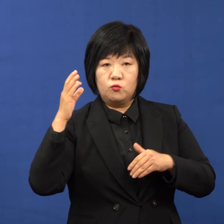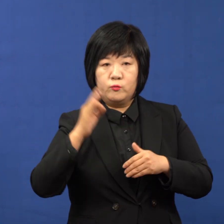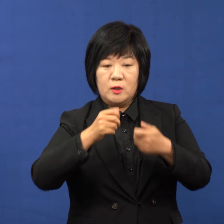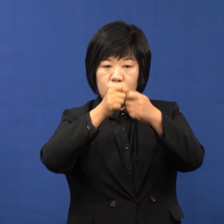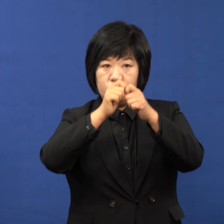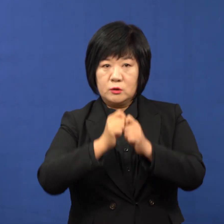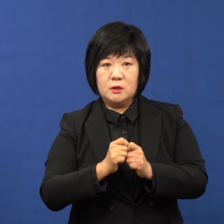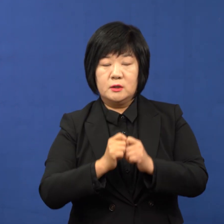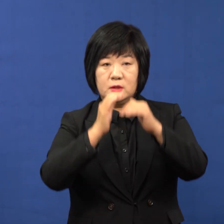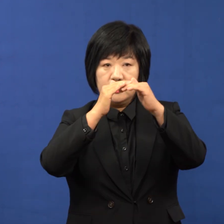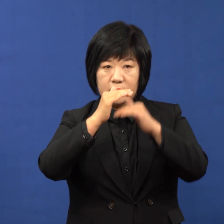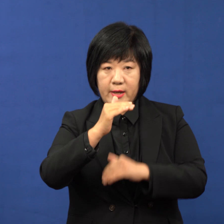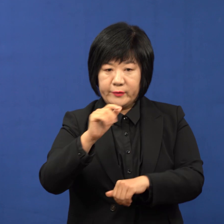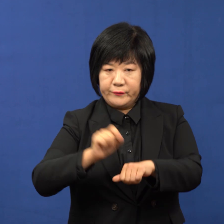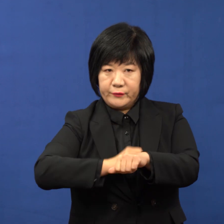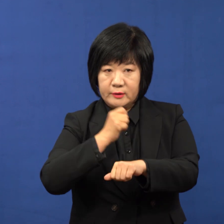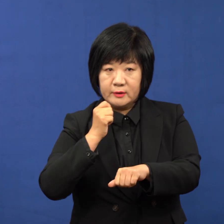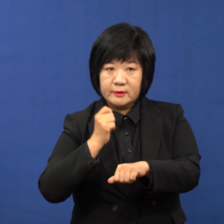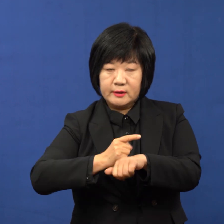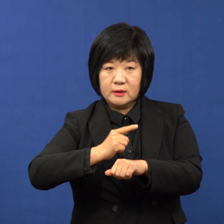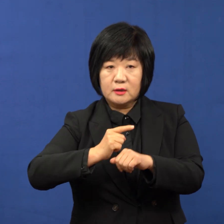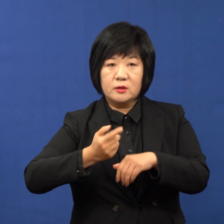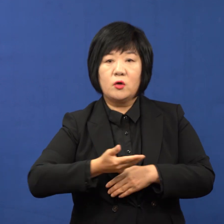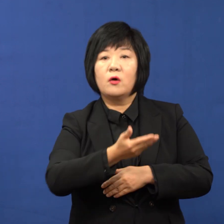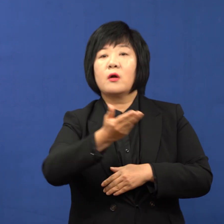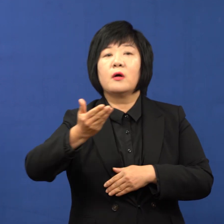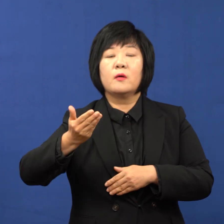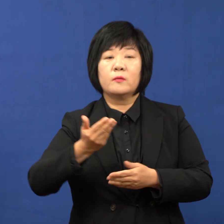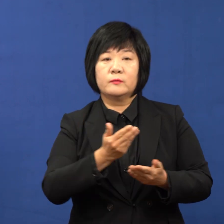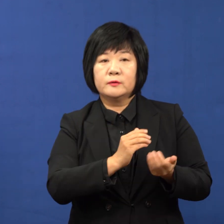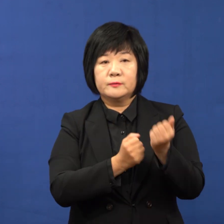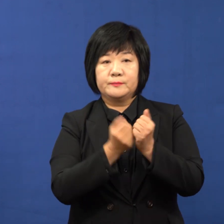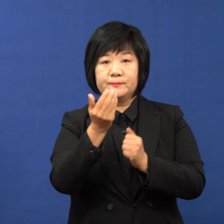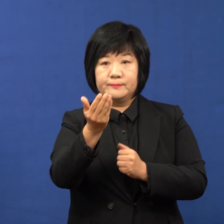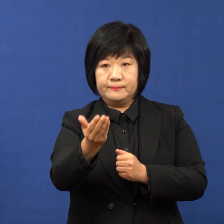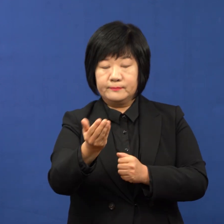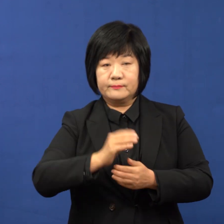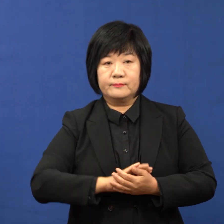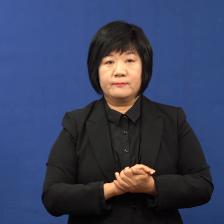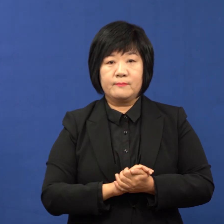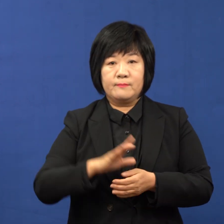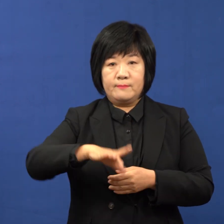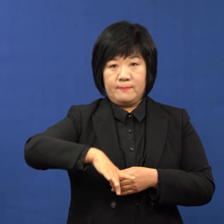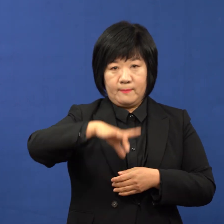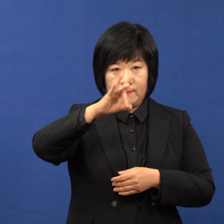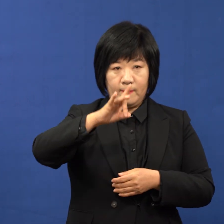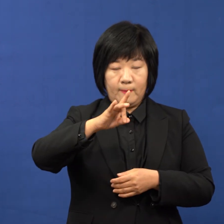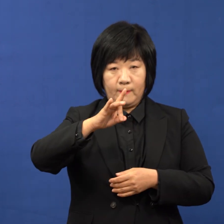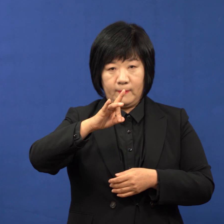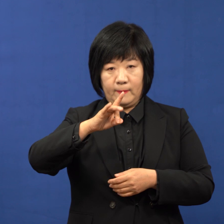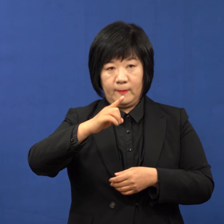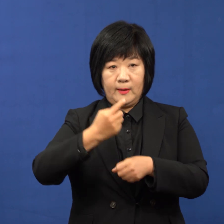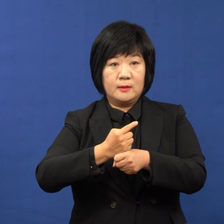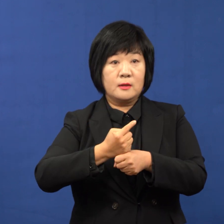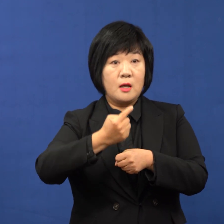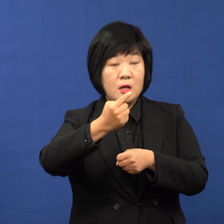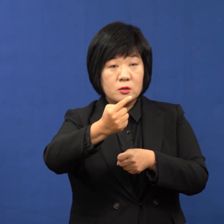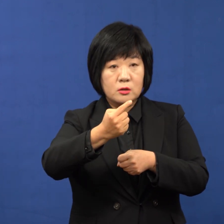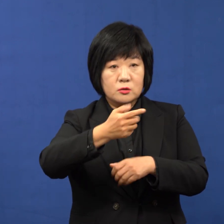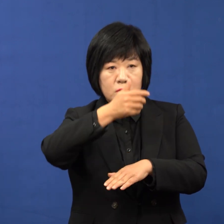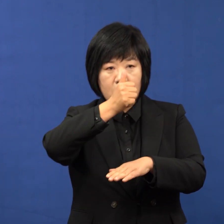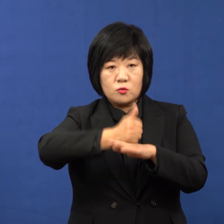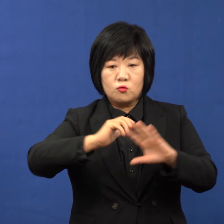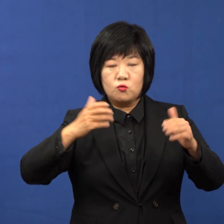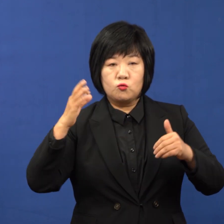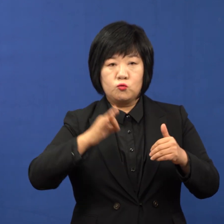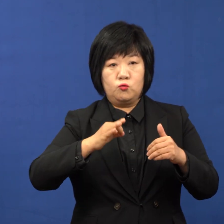구체적인 내용과 특징을 시민 여러분들께 보고드리겠습니다. 먼저 2021년 최종